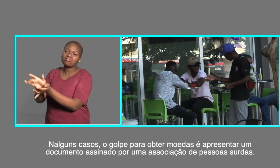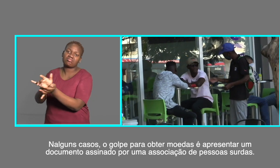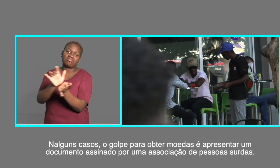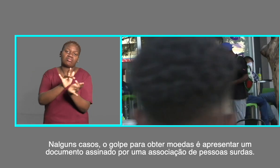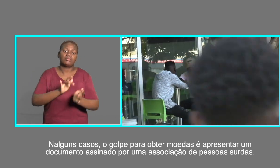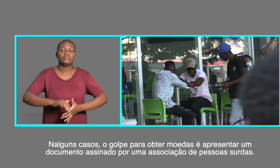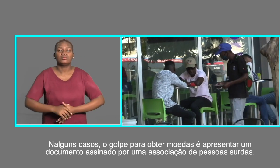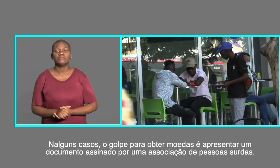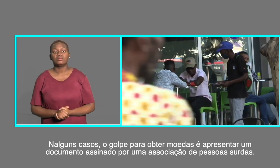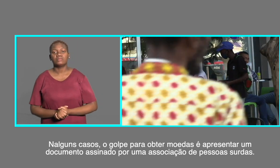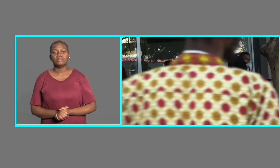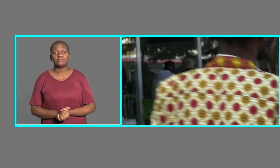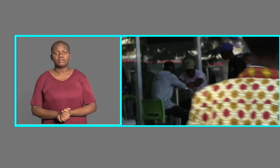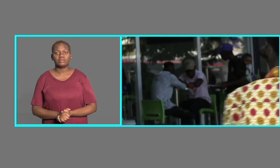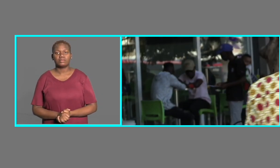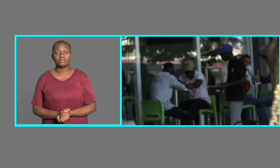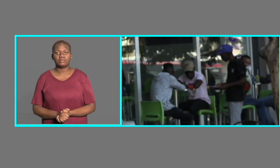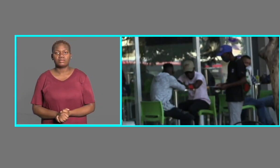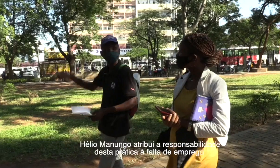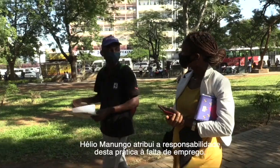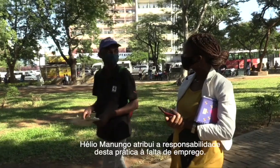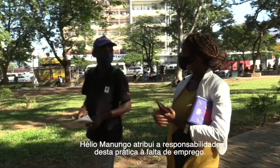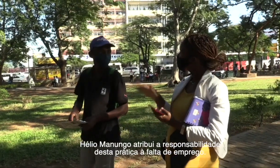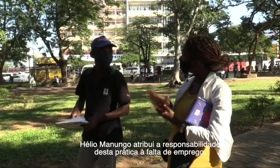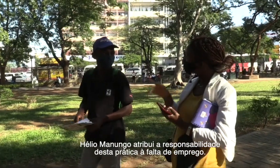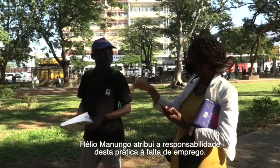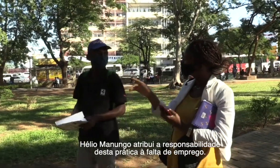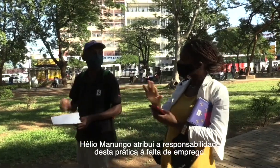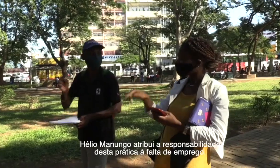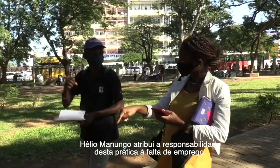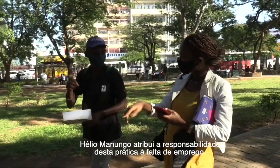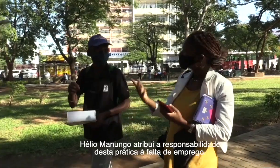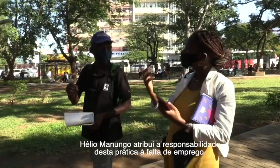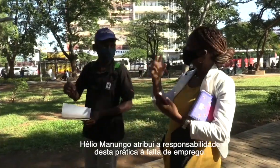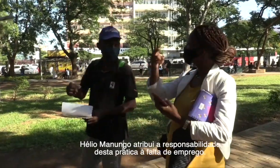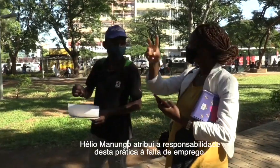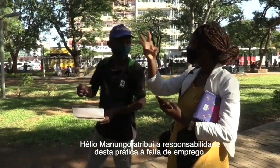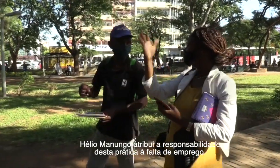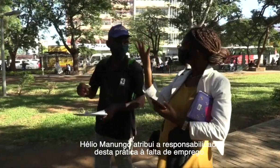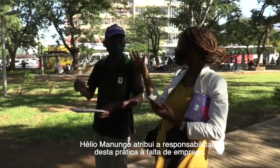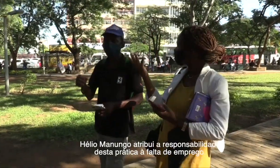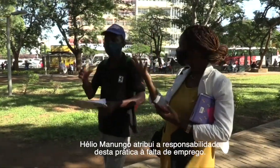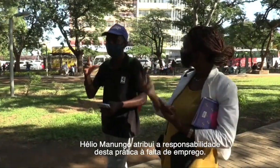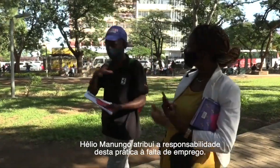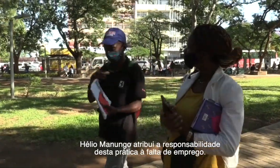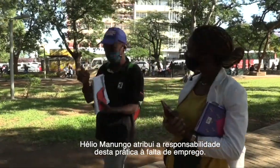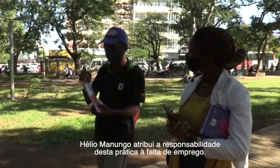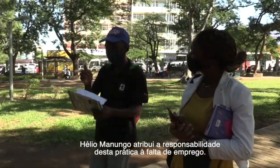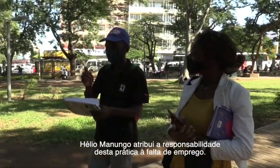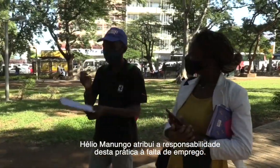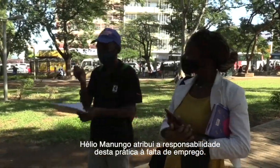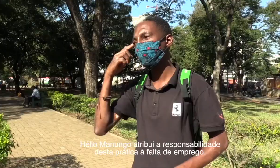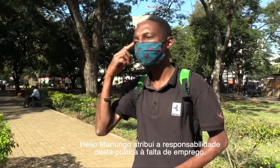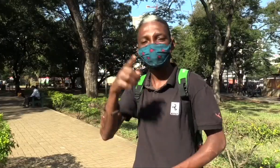associações de pessoas surdas. Hélio Manungo atribui a responsabilidade desta prática à